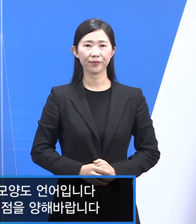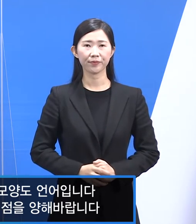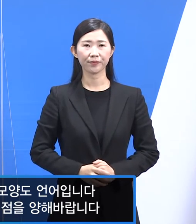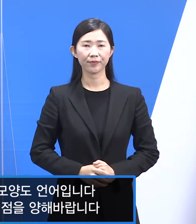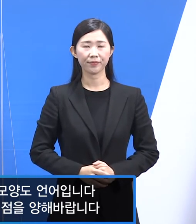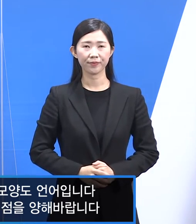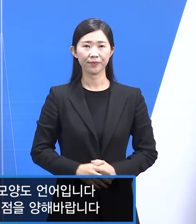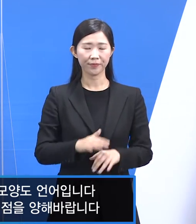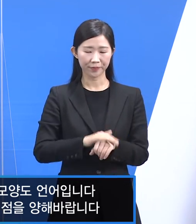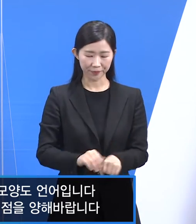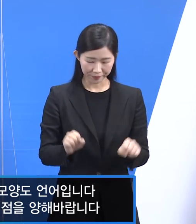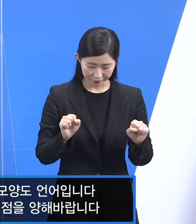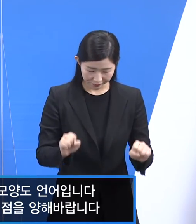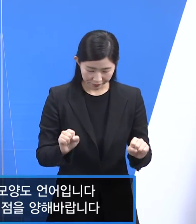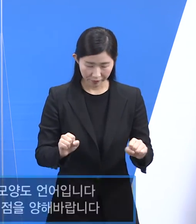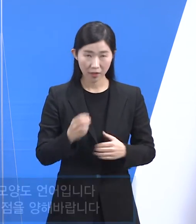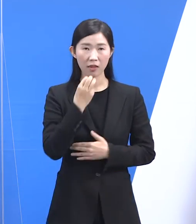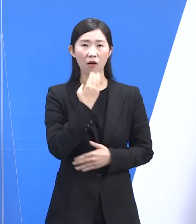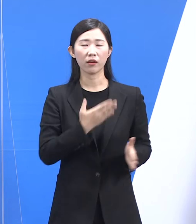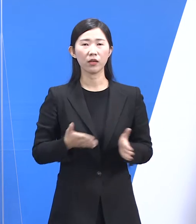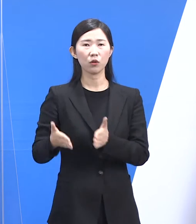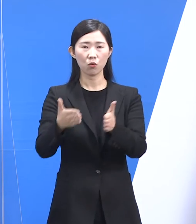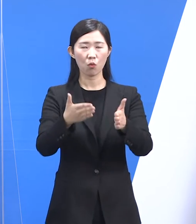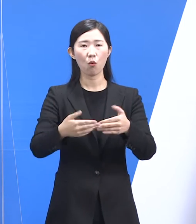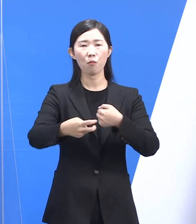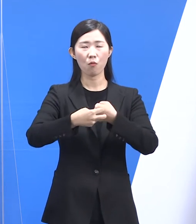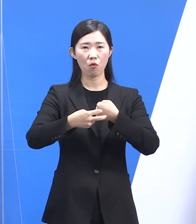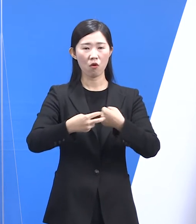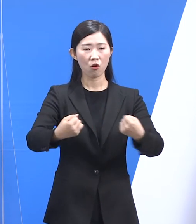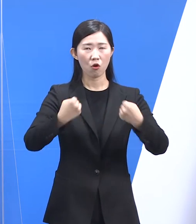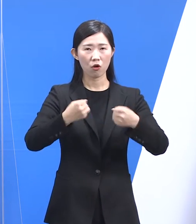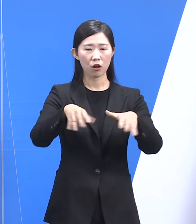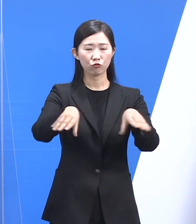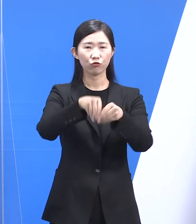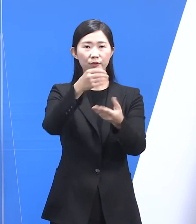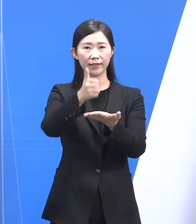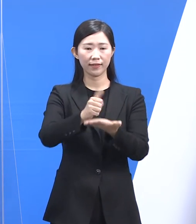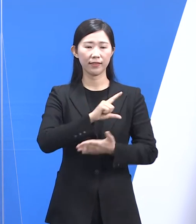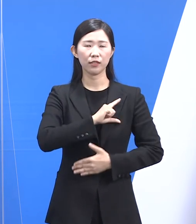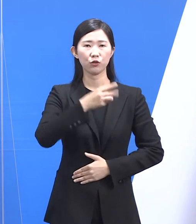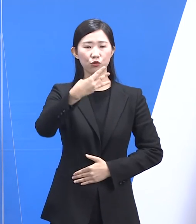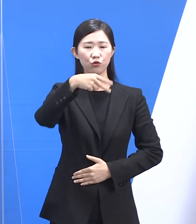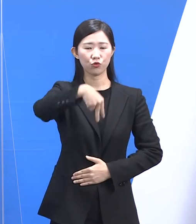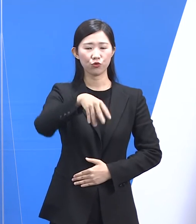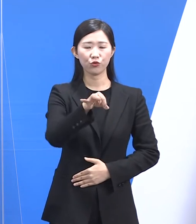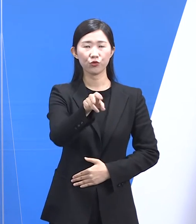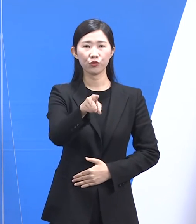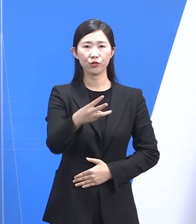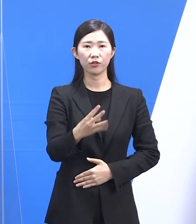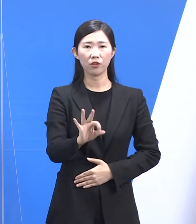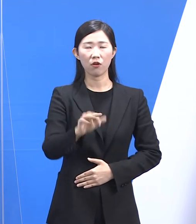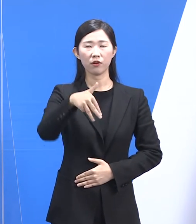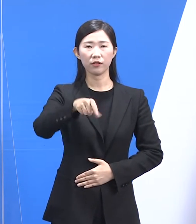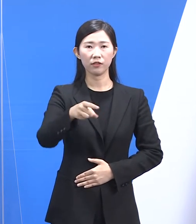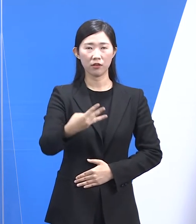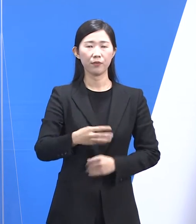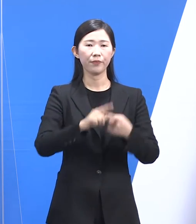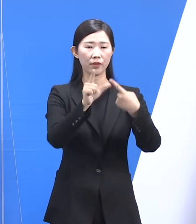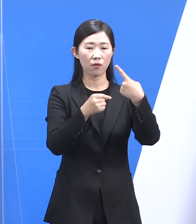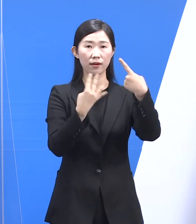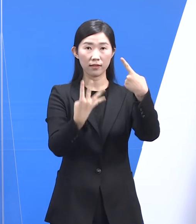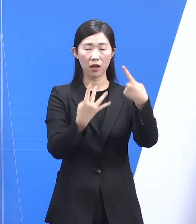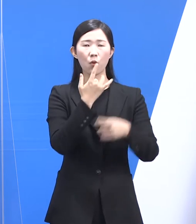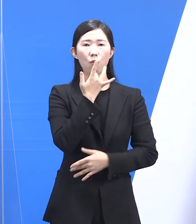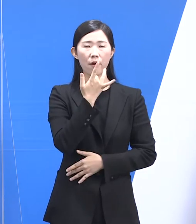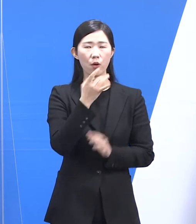네 안녕하십니까 경기도 보건건강국장 류영철입니다. 1월 4일 화요일 경기도 코로나19 대응 정례